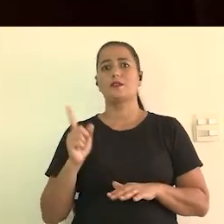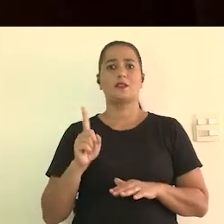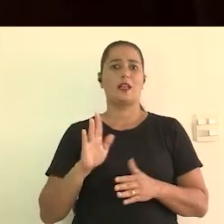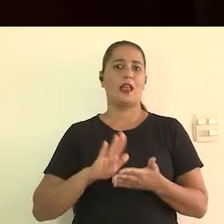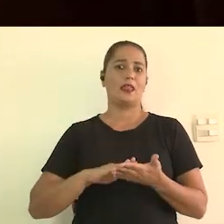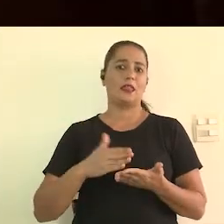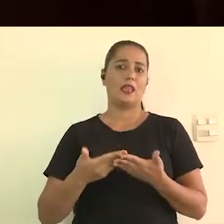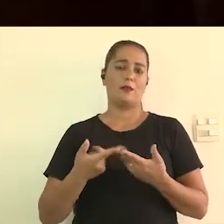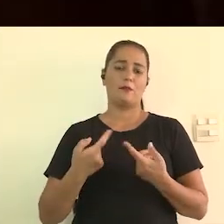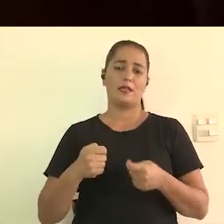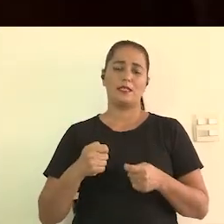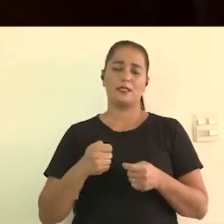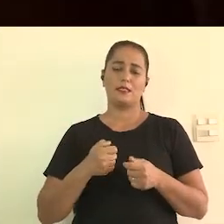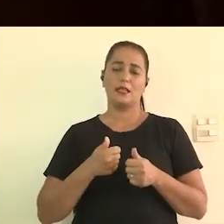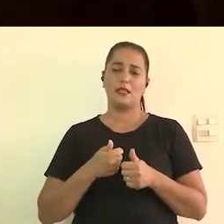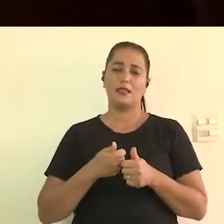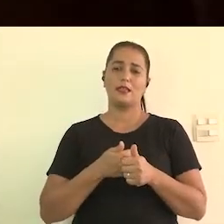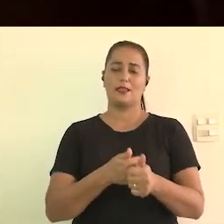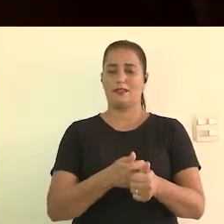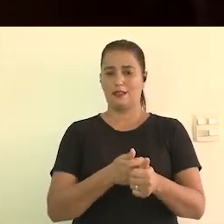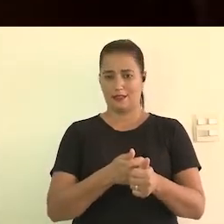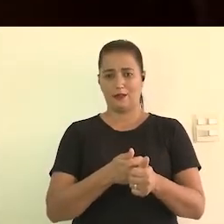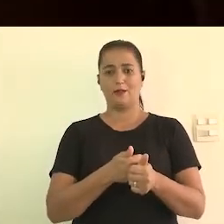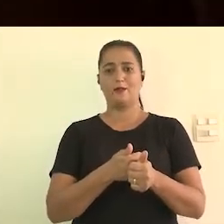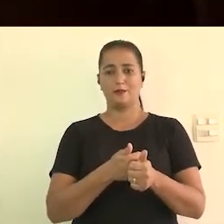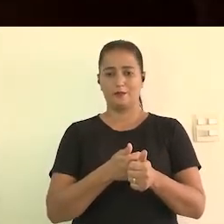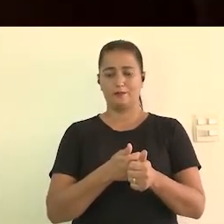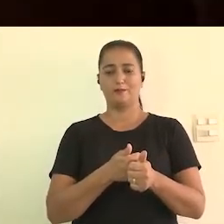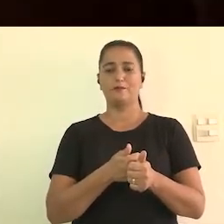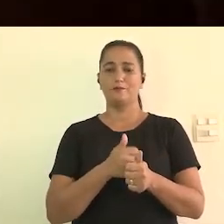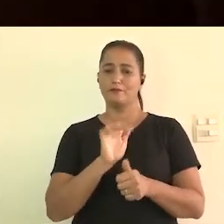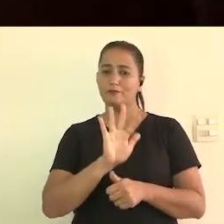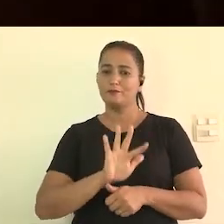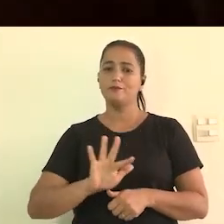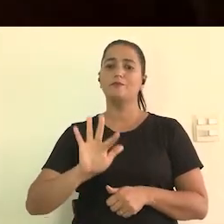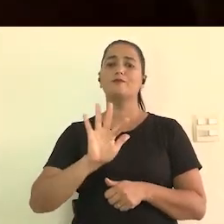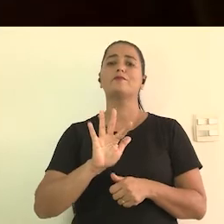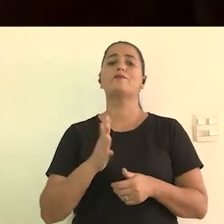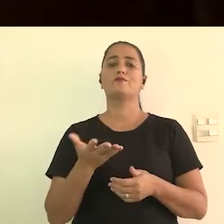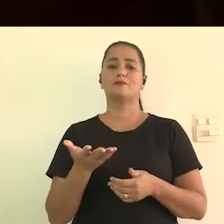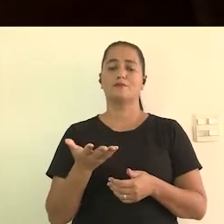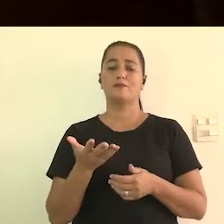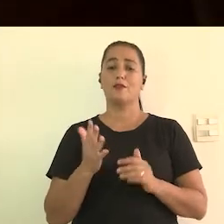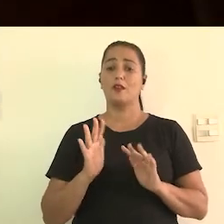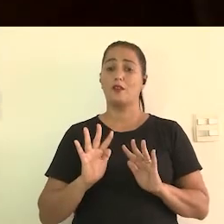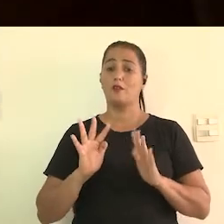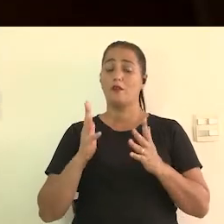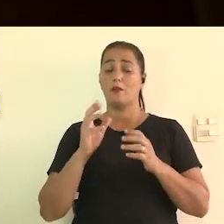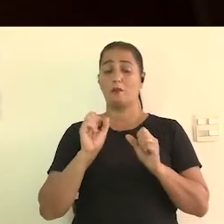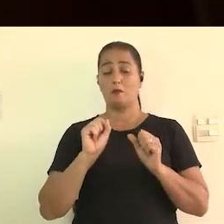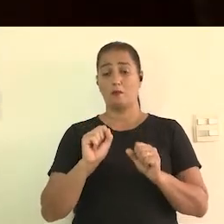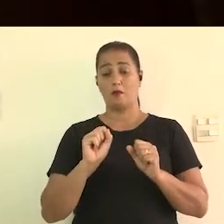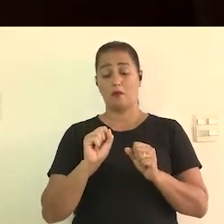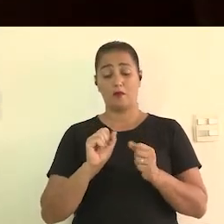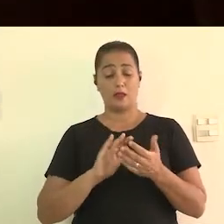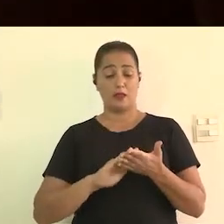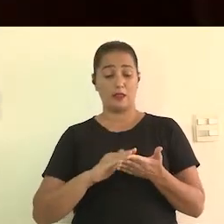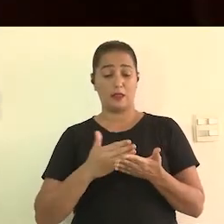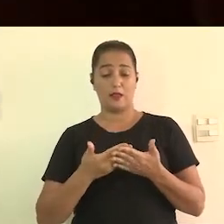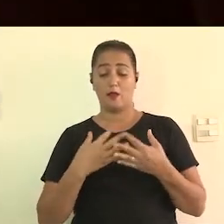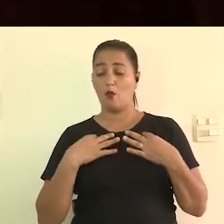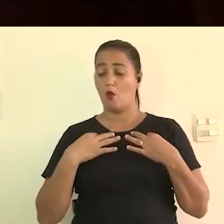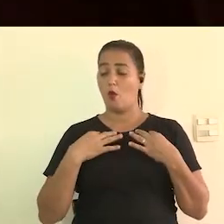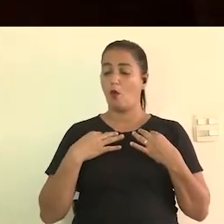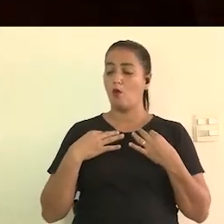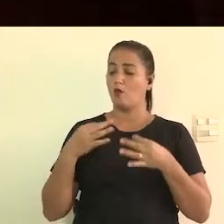de uma direção de figurino e aí o evento pode dizer não eu quero que o intérprete vista